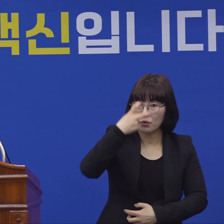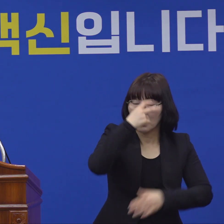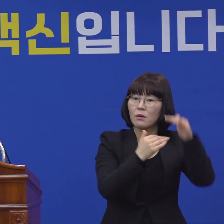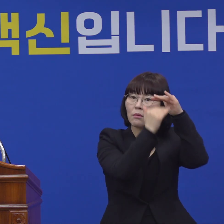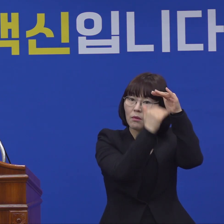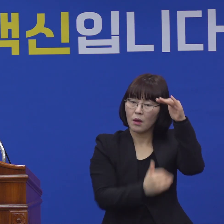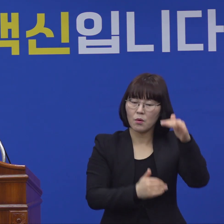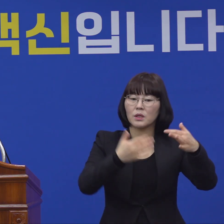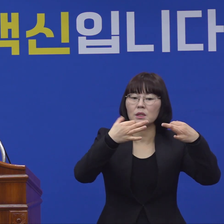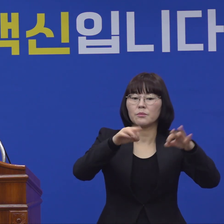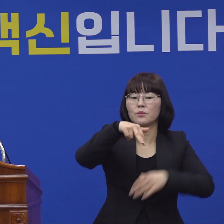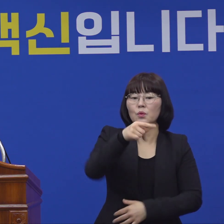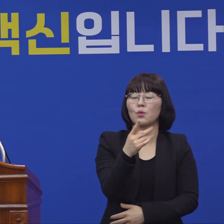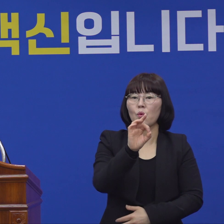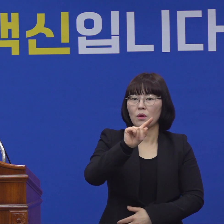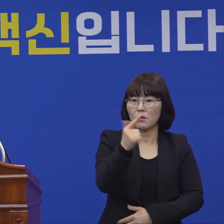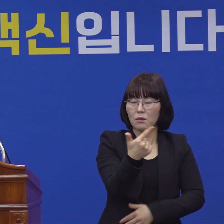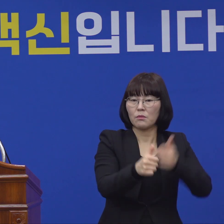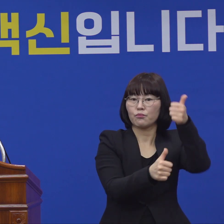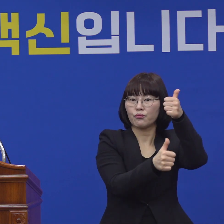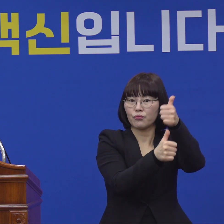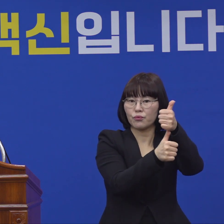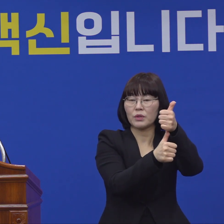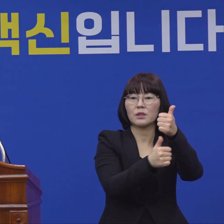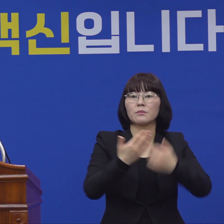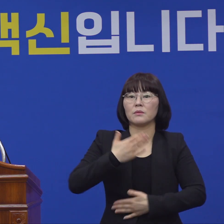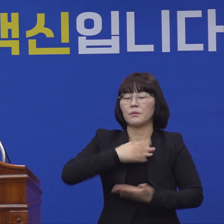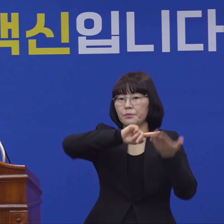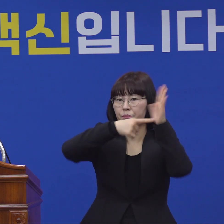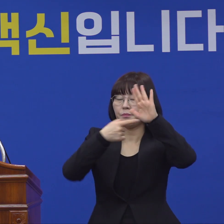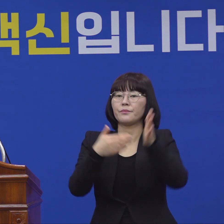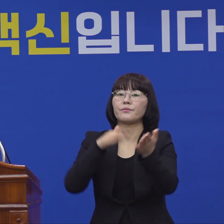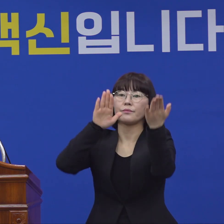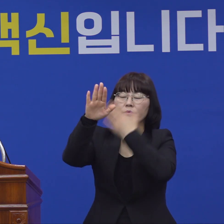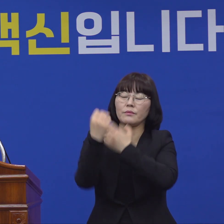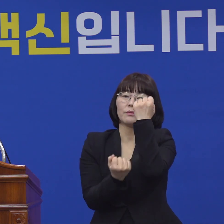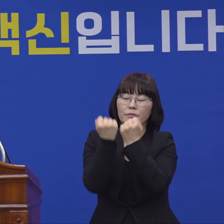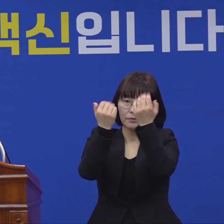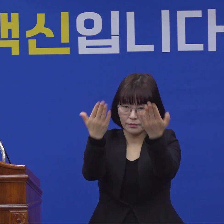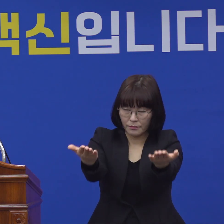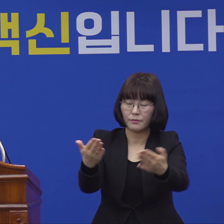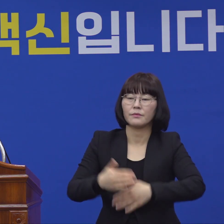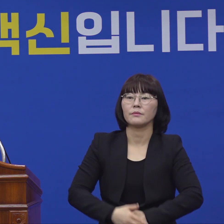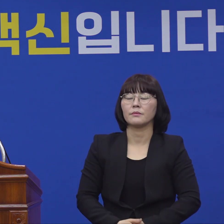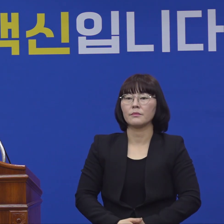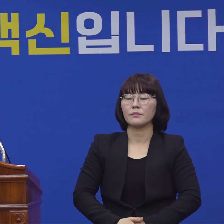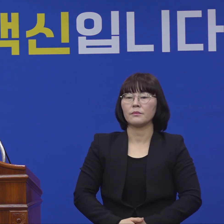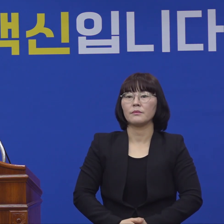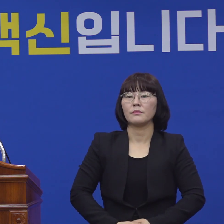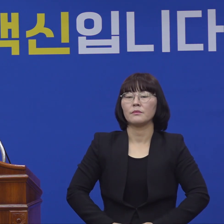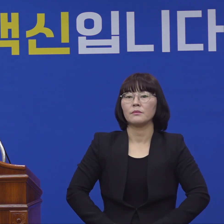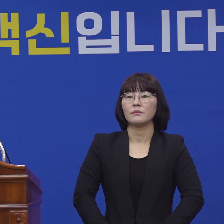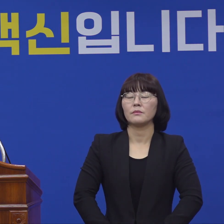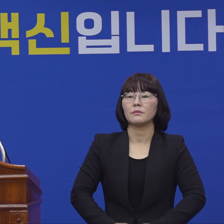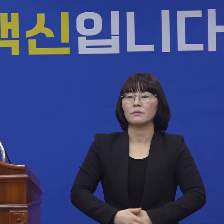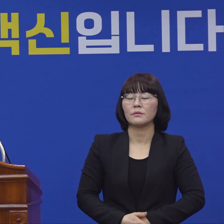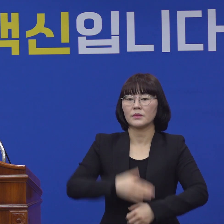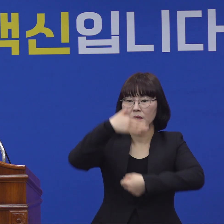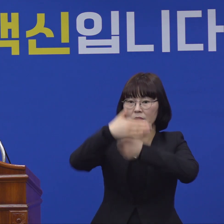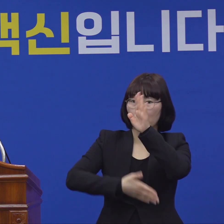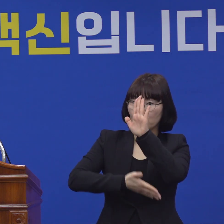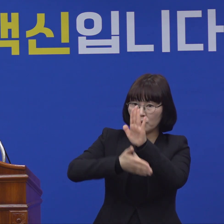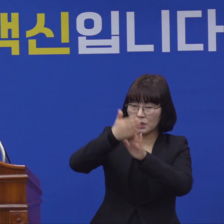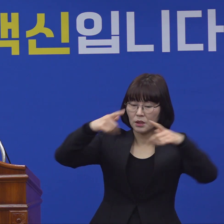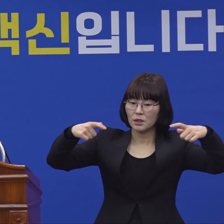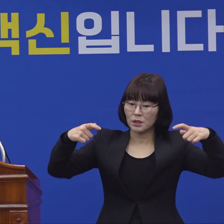상황은 김종현 부단장께서 제 프리핑이 끝난 후 설명해 드리도록 하겠습니다. 대구시